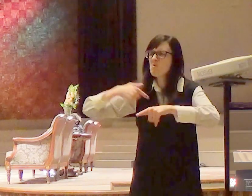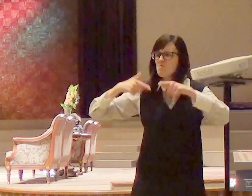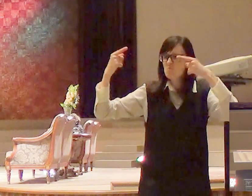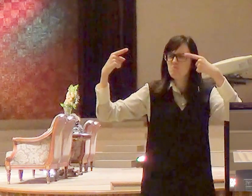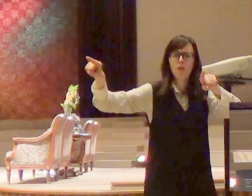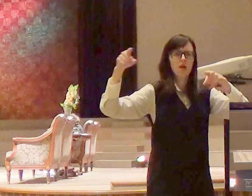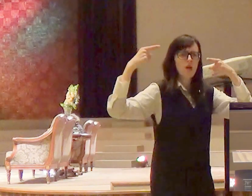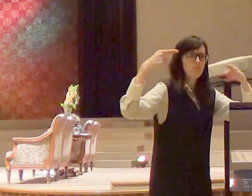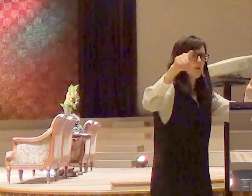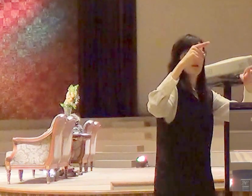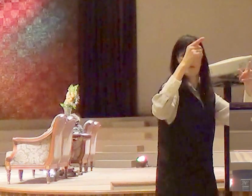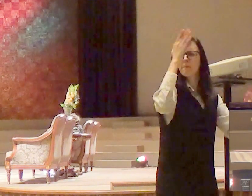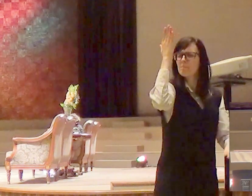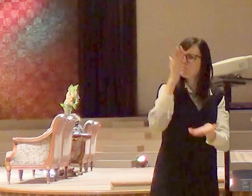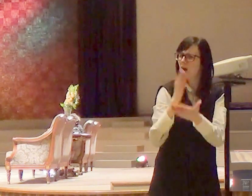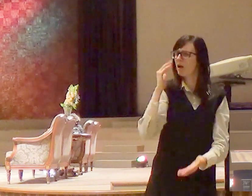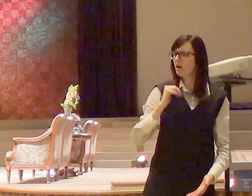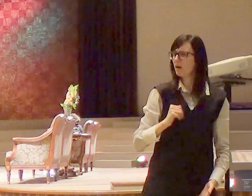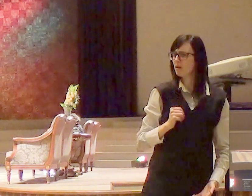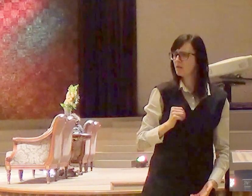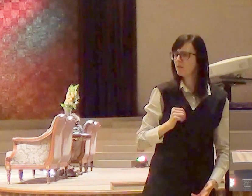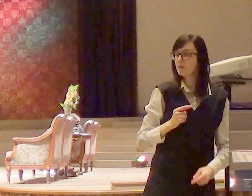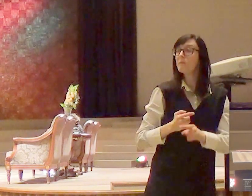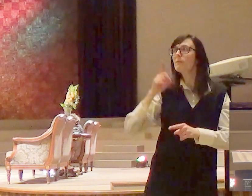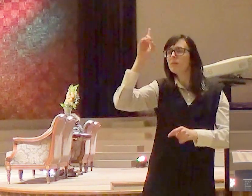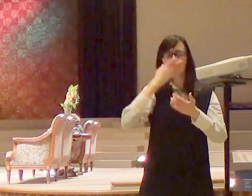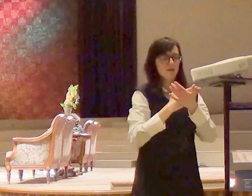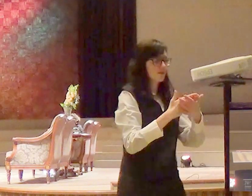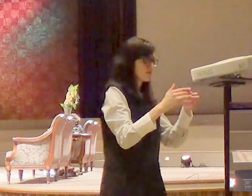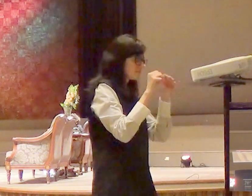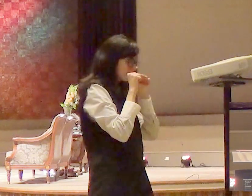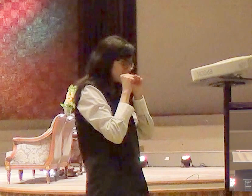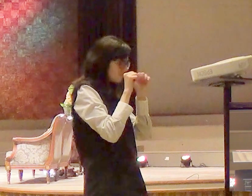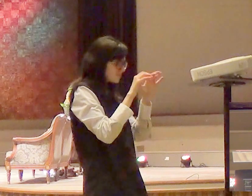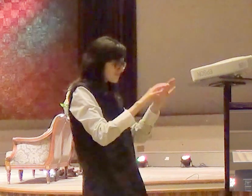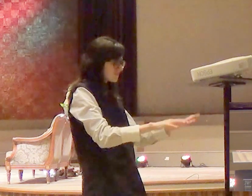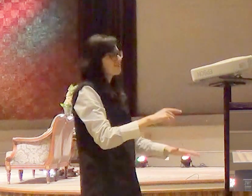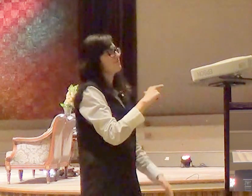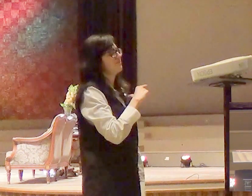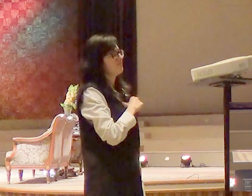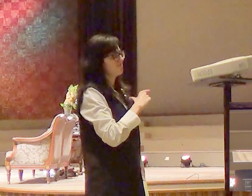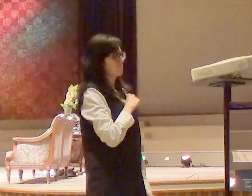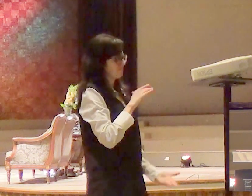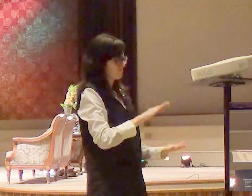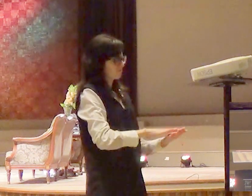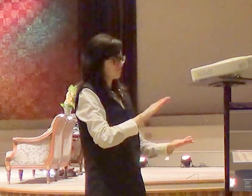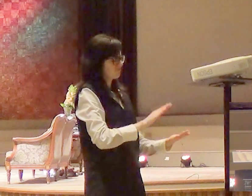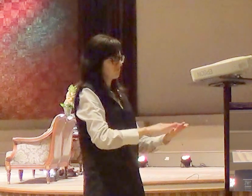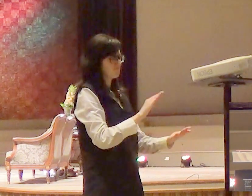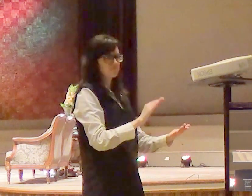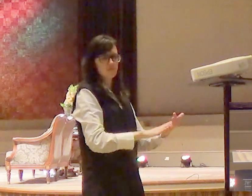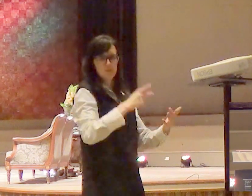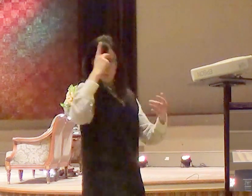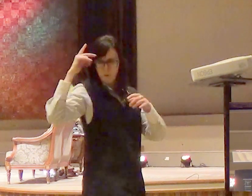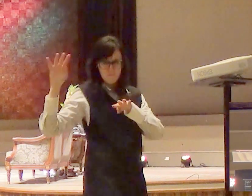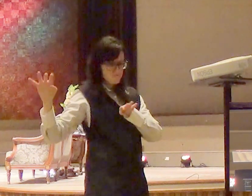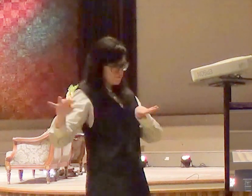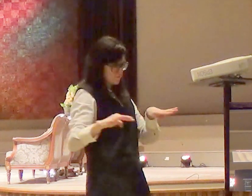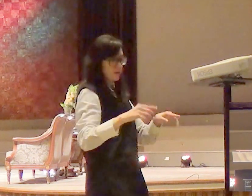serve ao senhor e Deus vai derramar graça diante de você e vai honrá-lo diante de todos porque essa é a promessa de